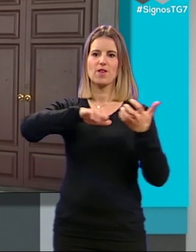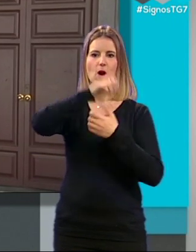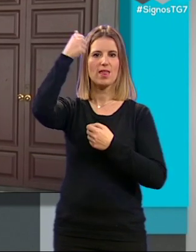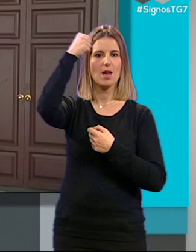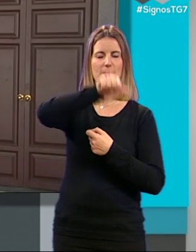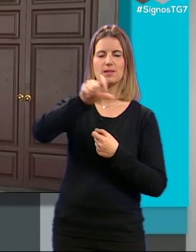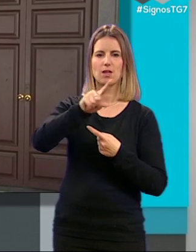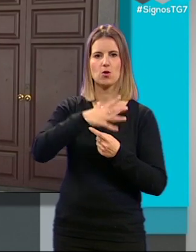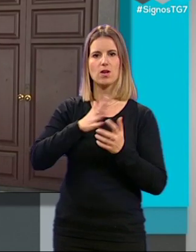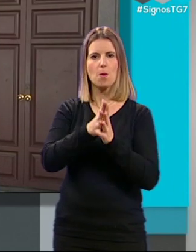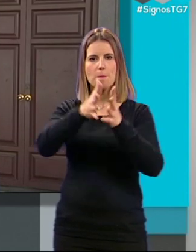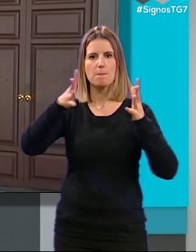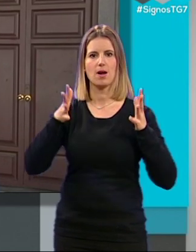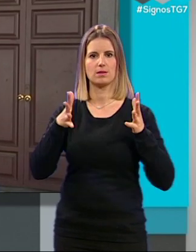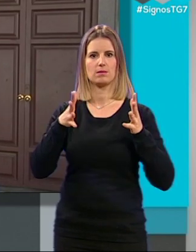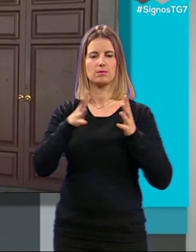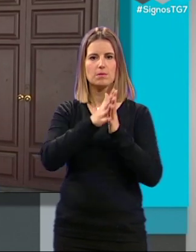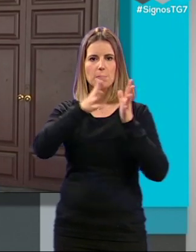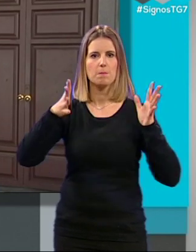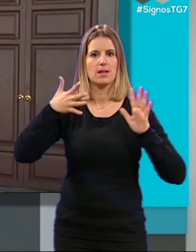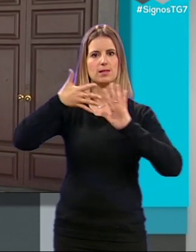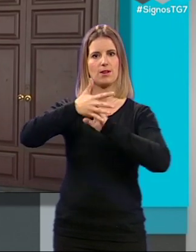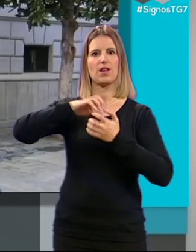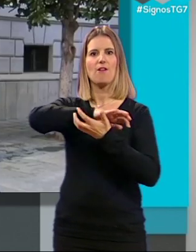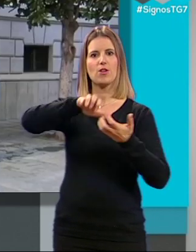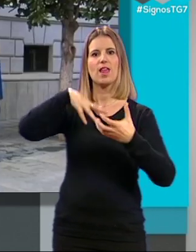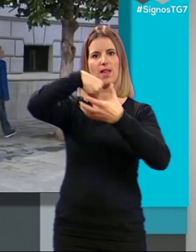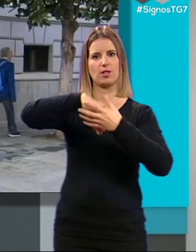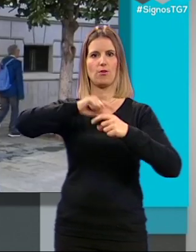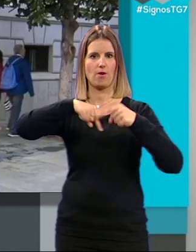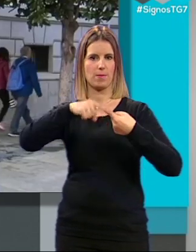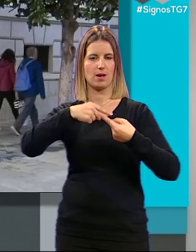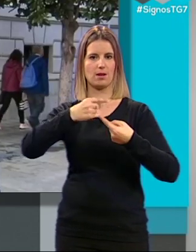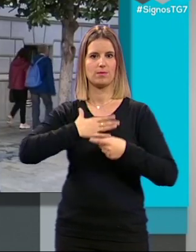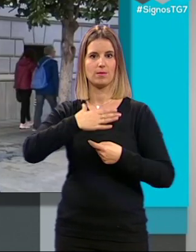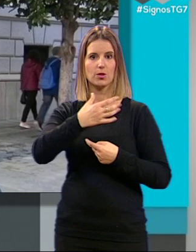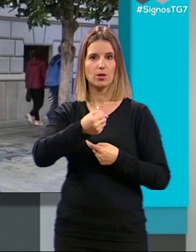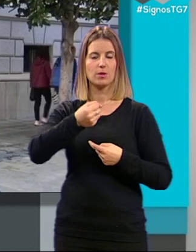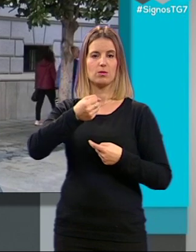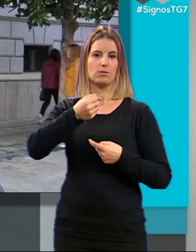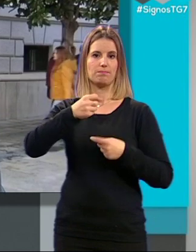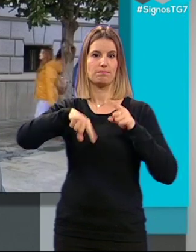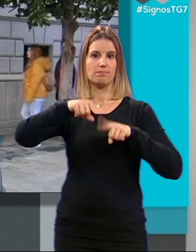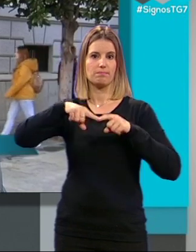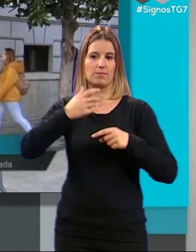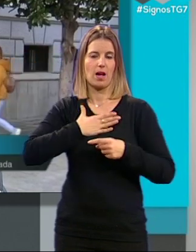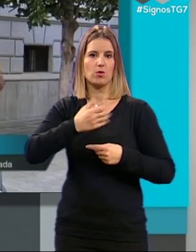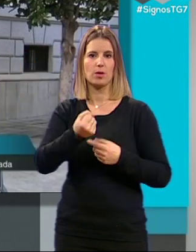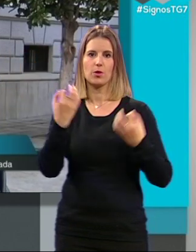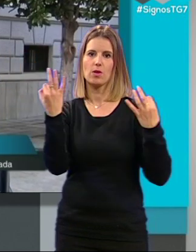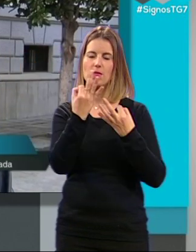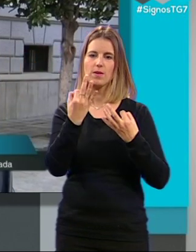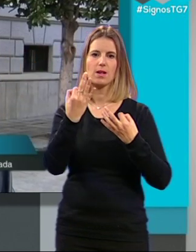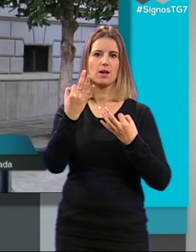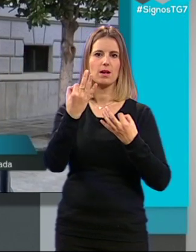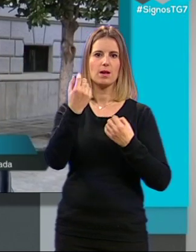ampliamos mucho más el círculo y hablamos de violencia intrafamiliar. Pero el ayuntamiento, que es lo que de nosotros depende, debería por lo